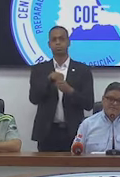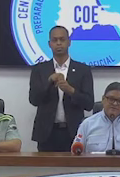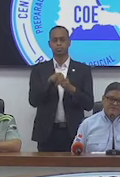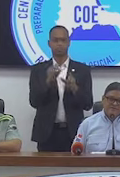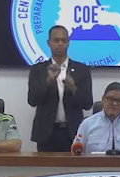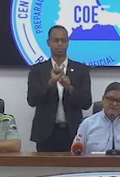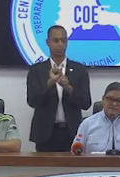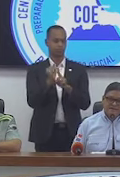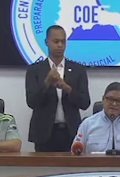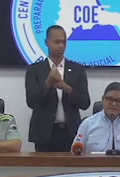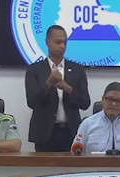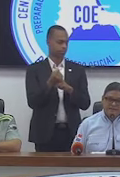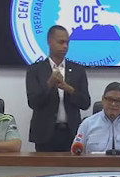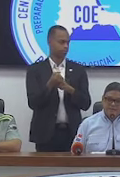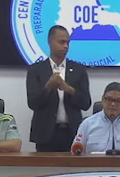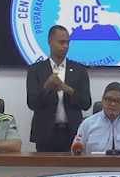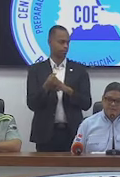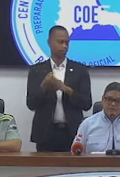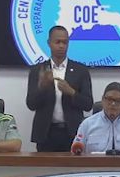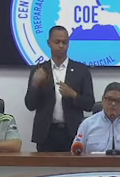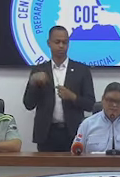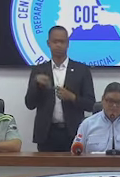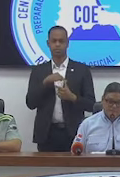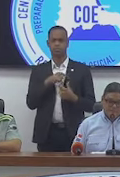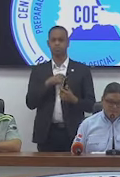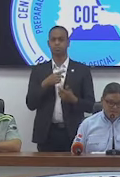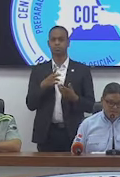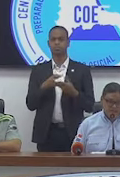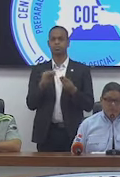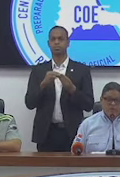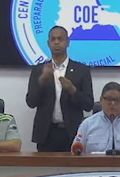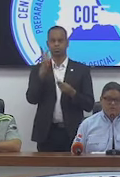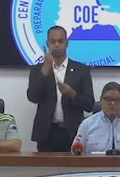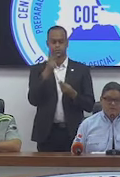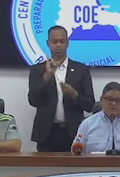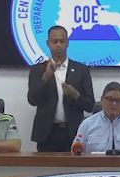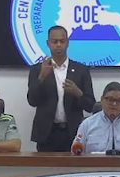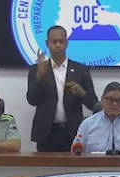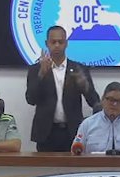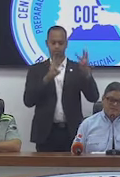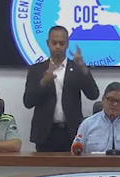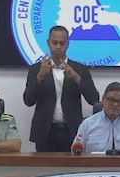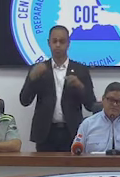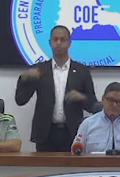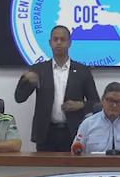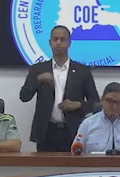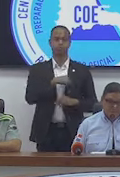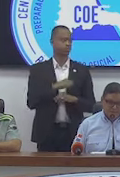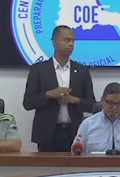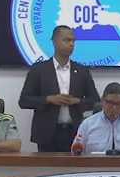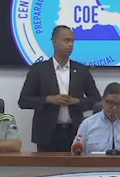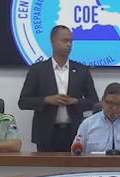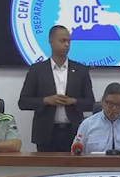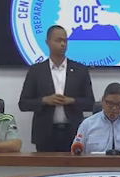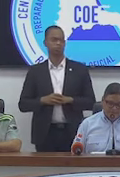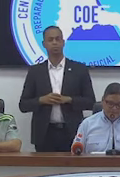a las situaciones que vemos de la cotidianidad, pues es una preocupación por parte de nosotros, por parte de